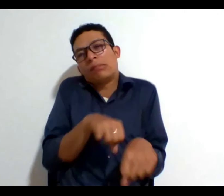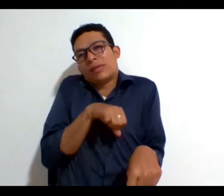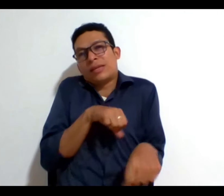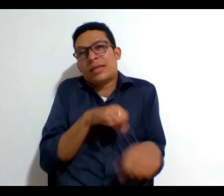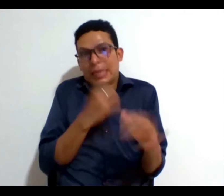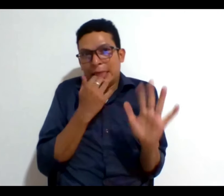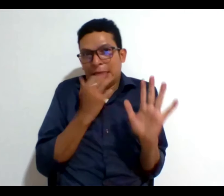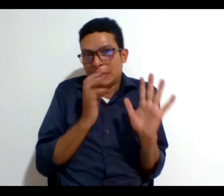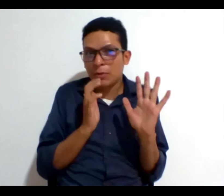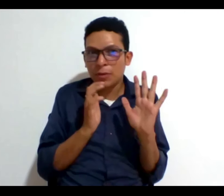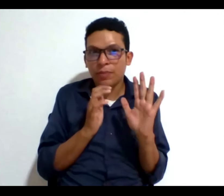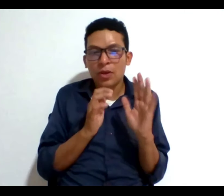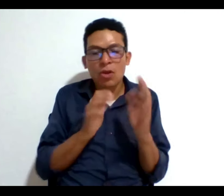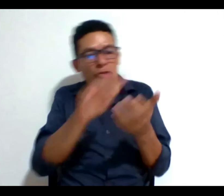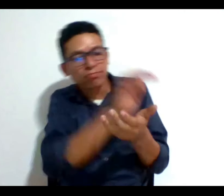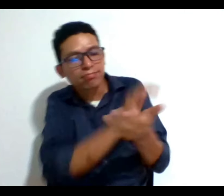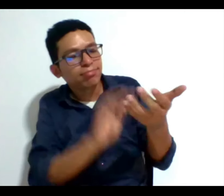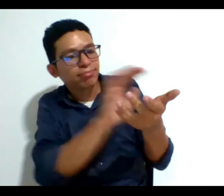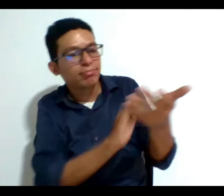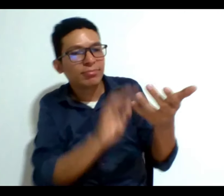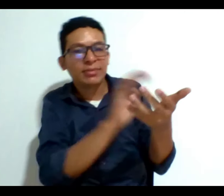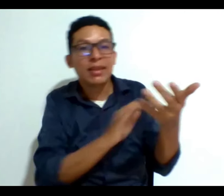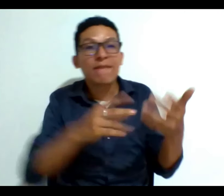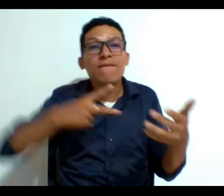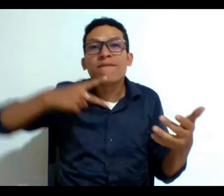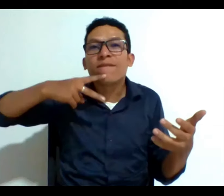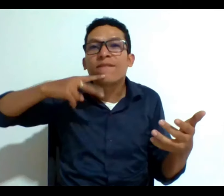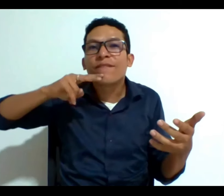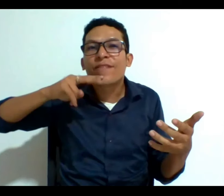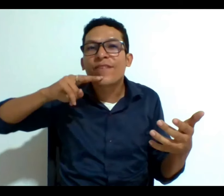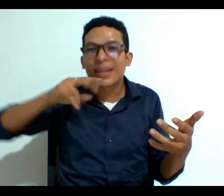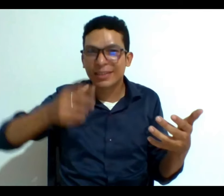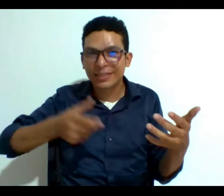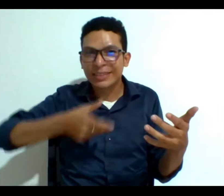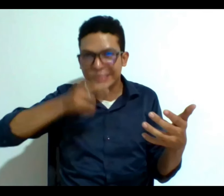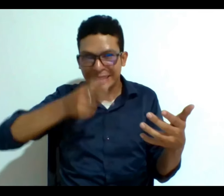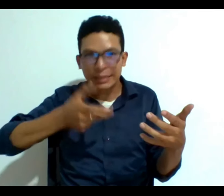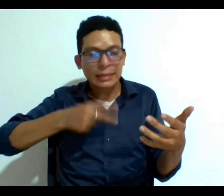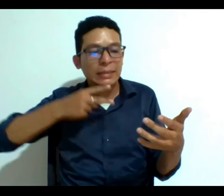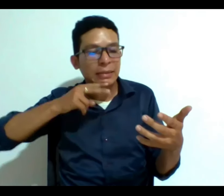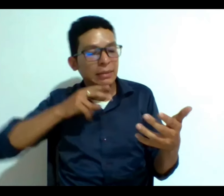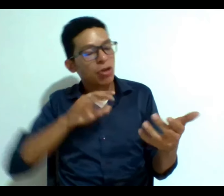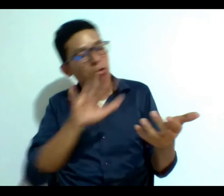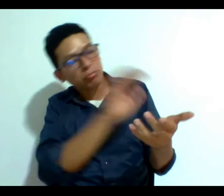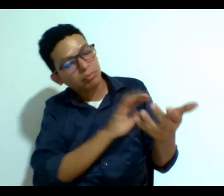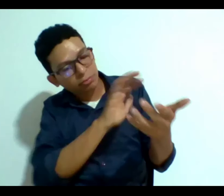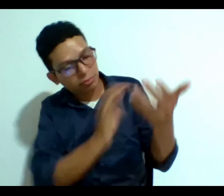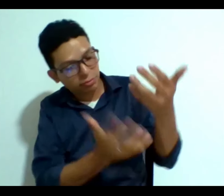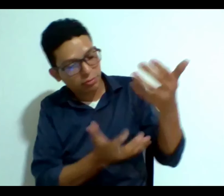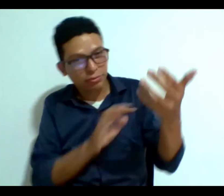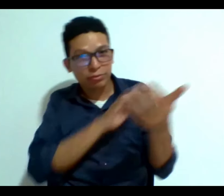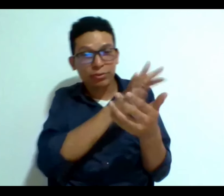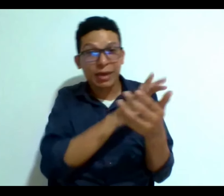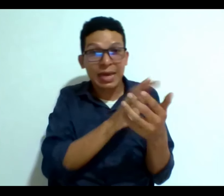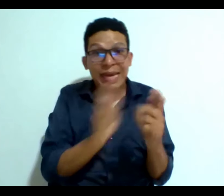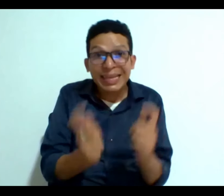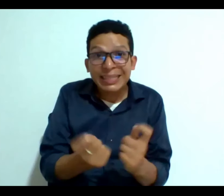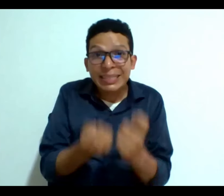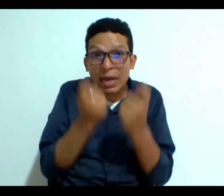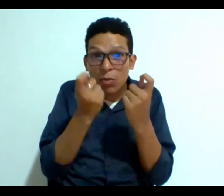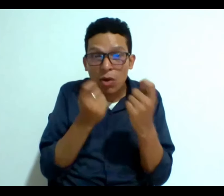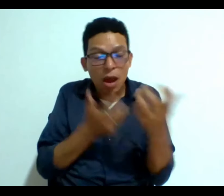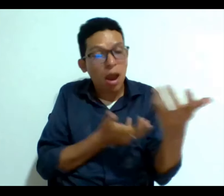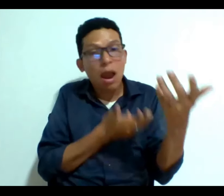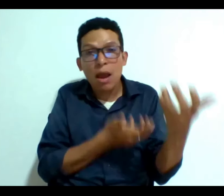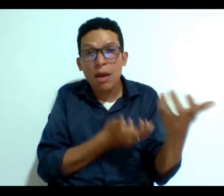les lavaba con vino y se determinaba que los que sobrevivían a este lavatorio a este baño con vino eran